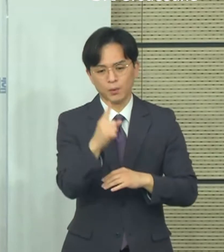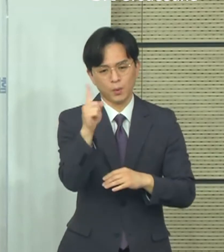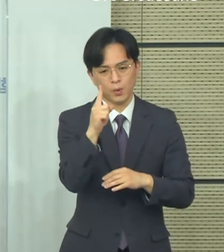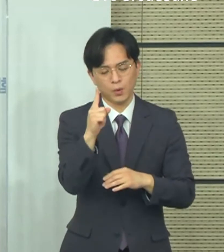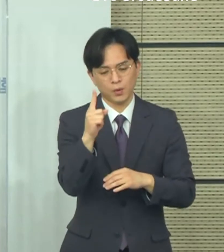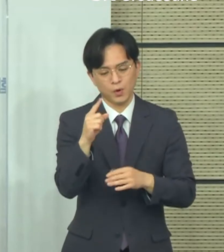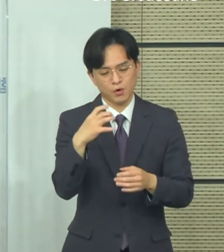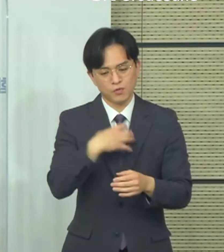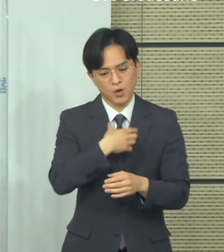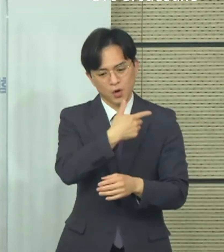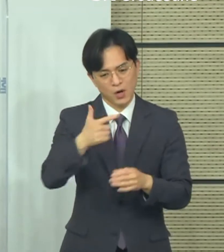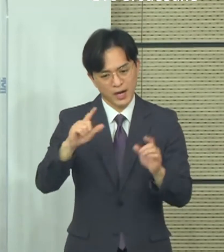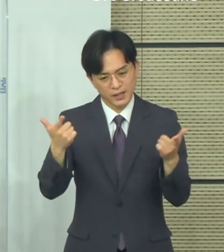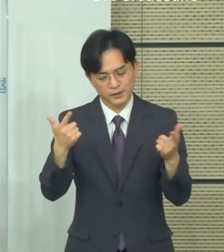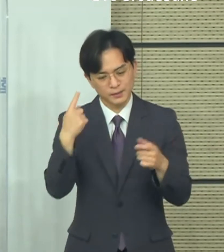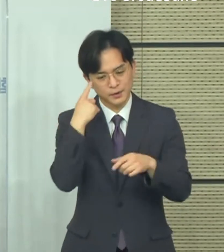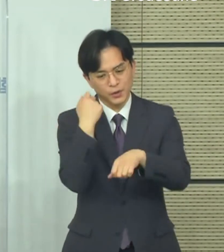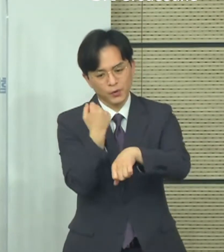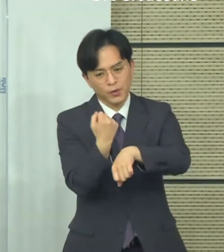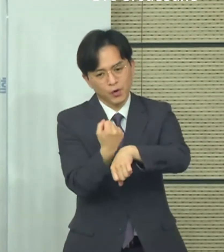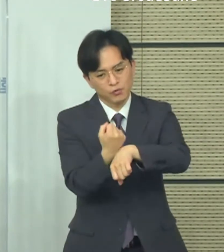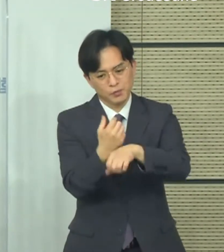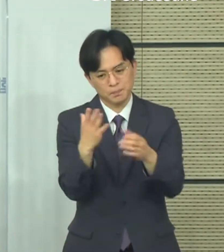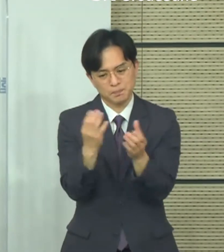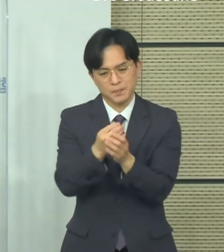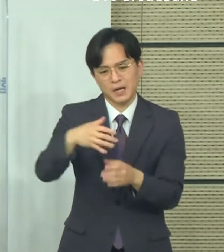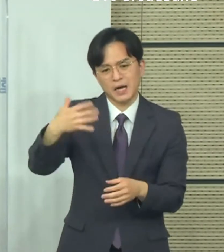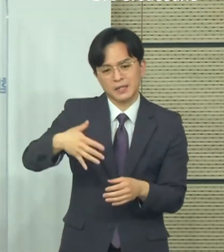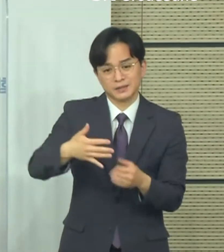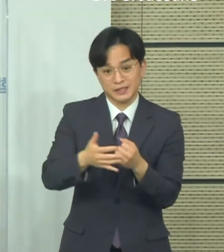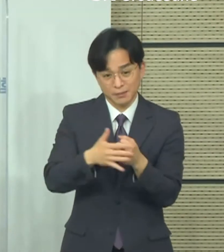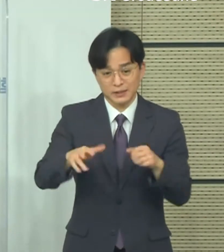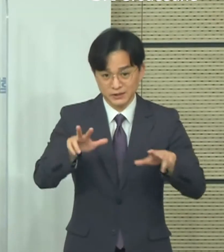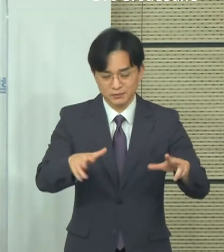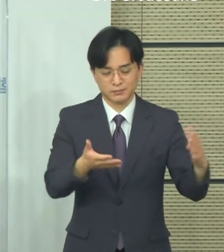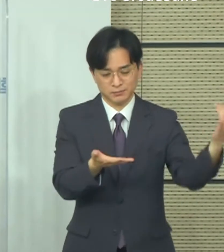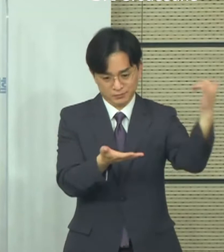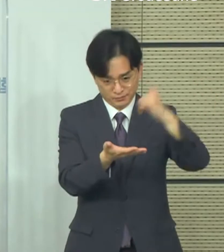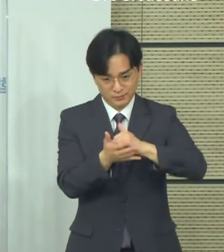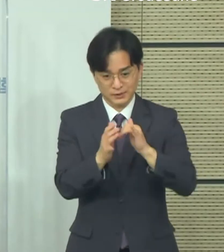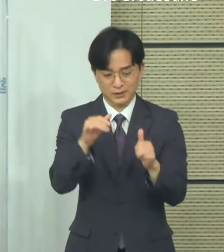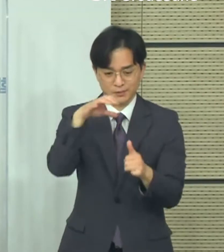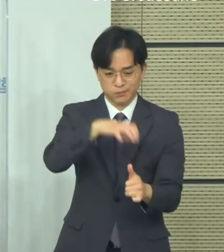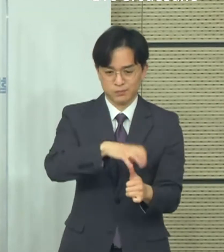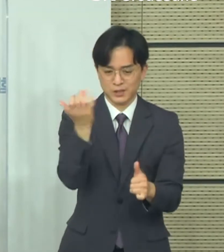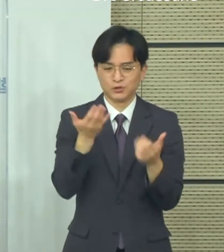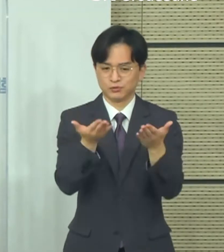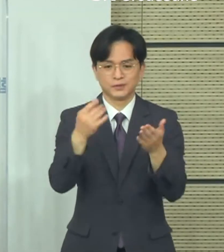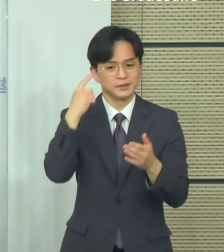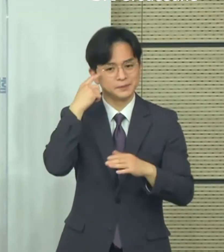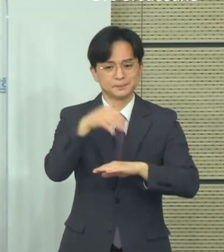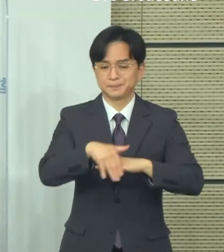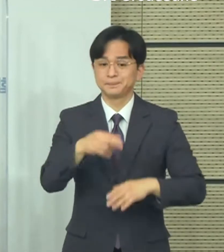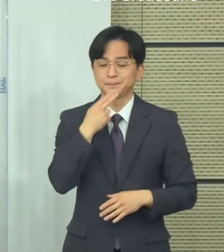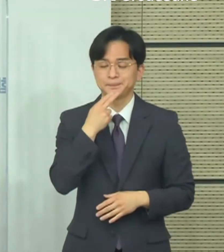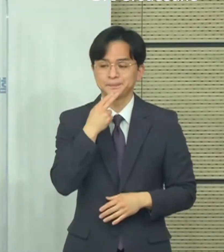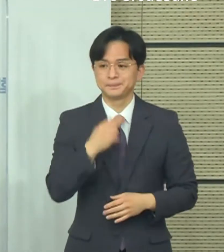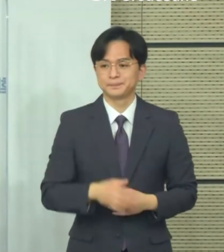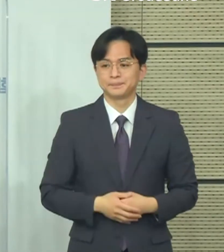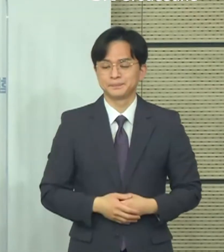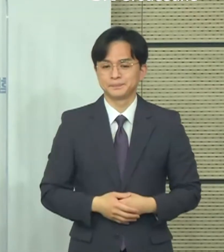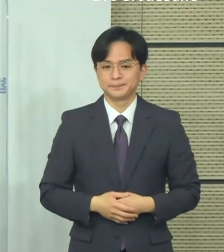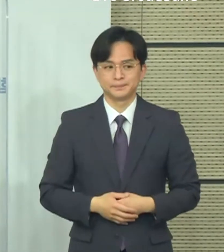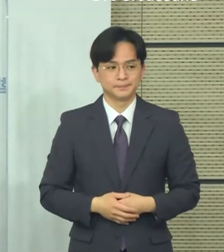어떤 해외의 어떤 상황들을 보면서 지속적으로 논의를 해나가도록 하겠습니다. 네